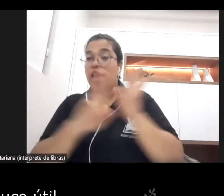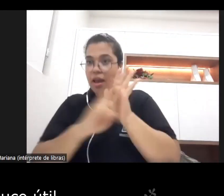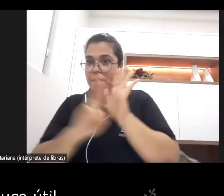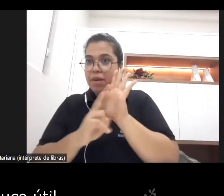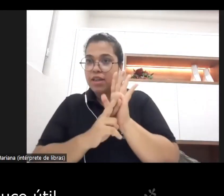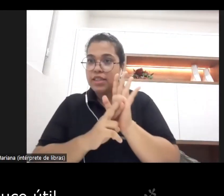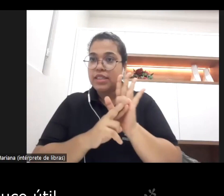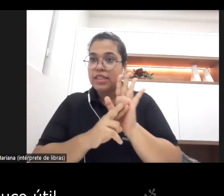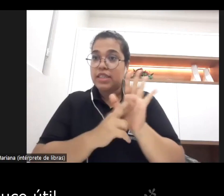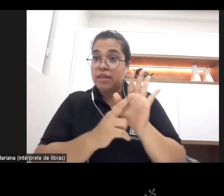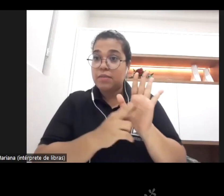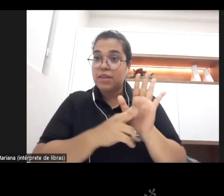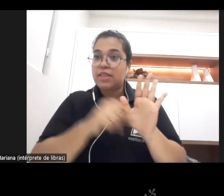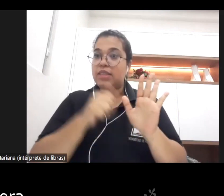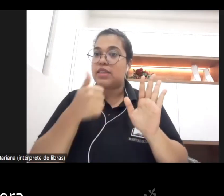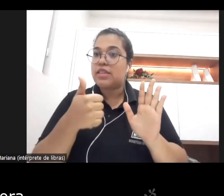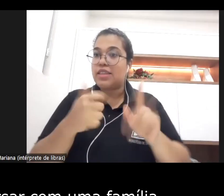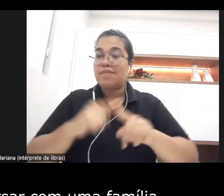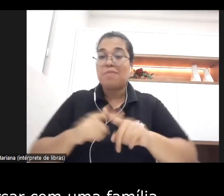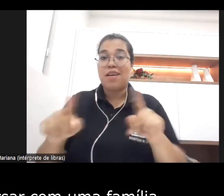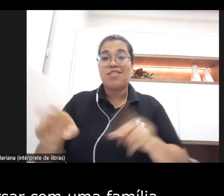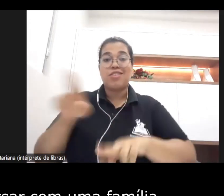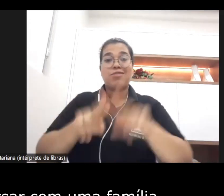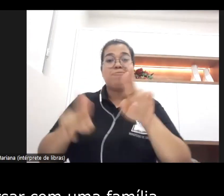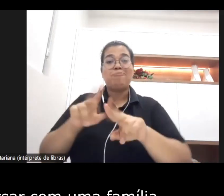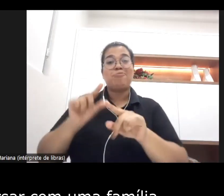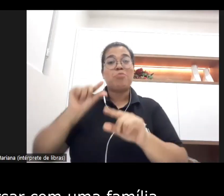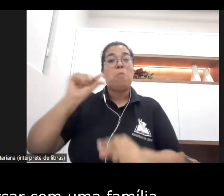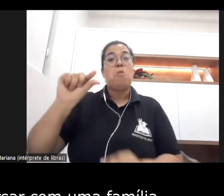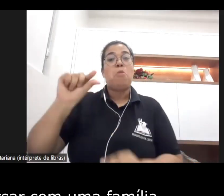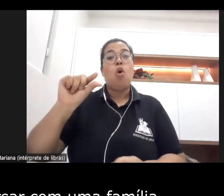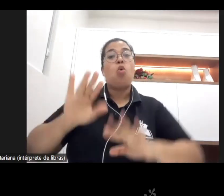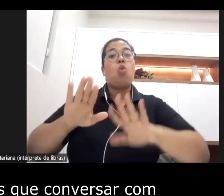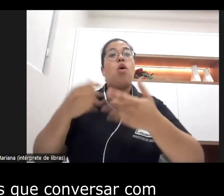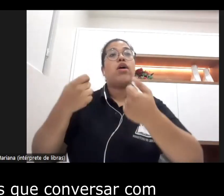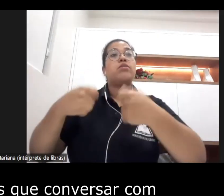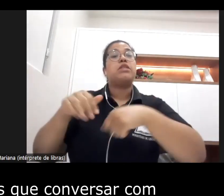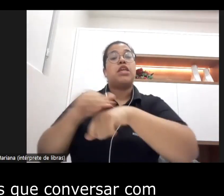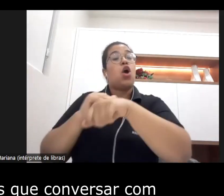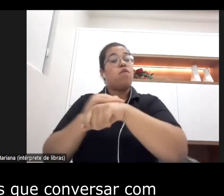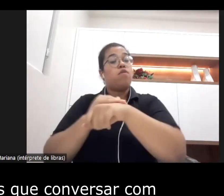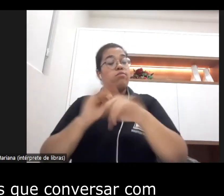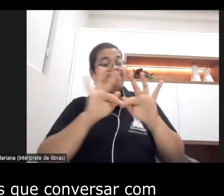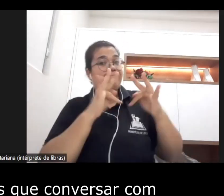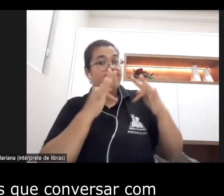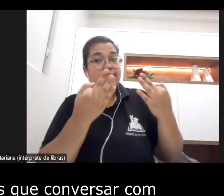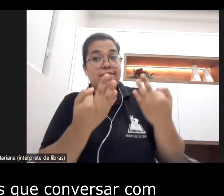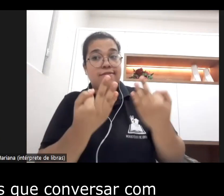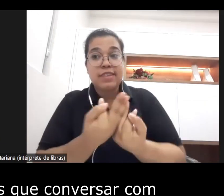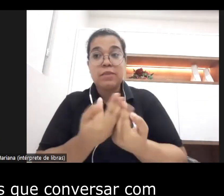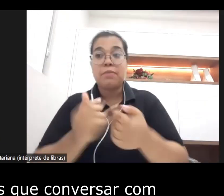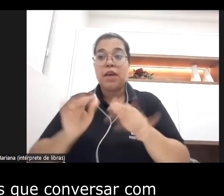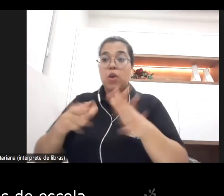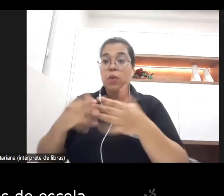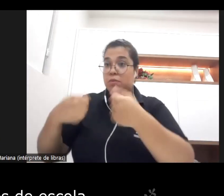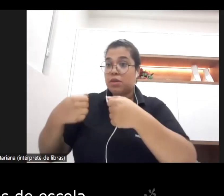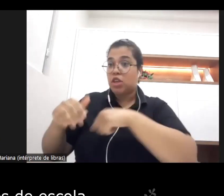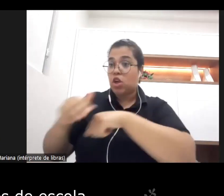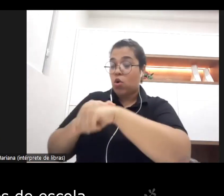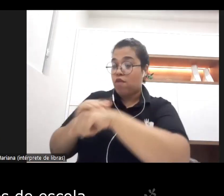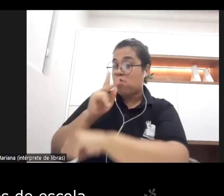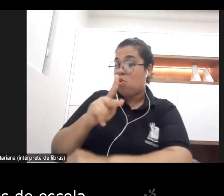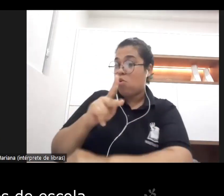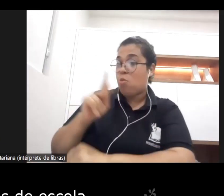muito pouco útil na hora que a tem que conversar com uma família na hora que nós temos que conversar com professores com